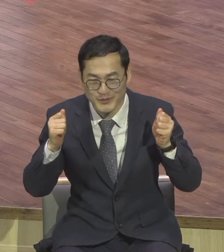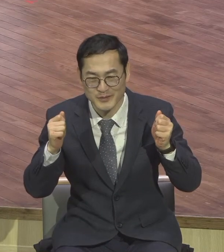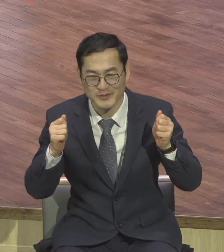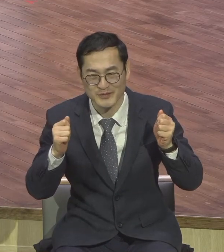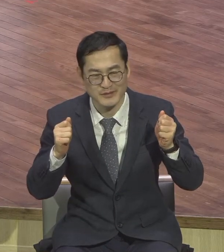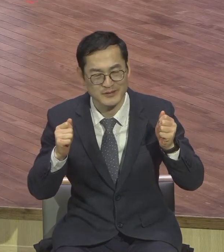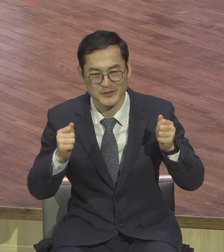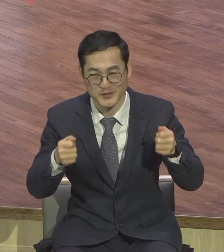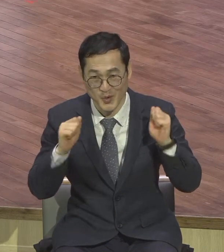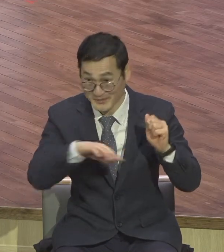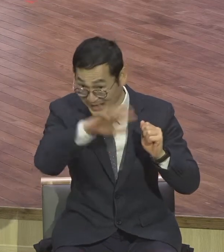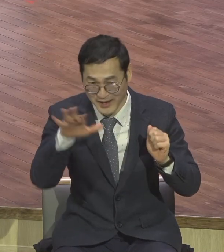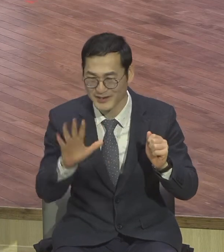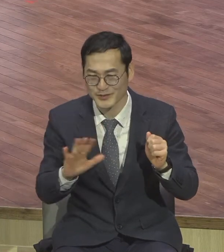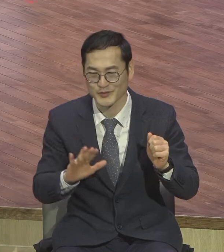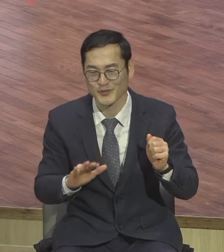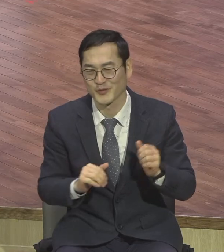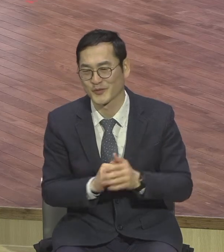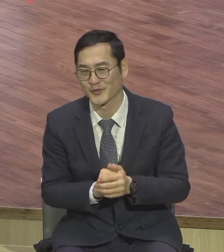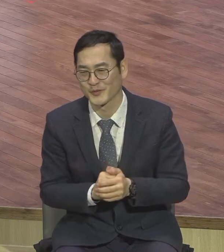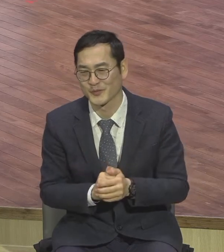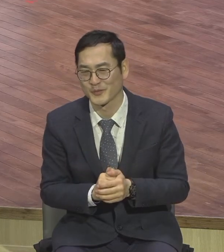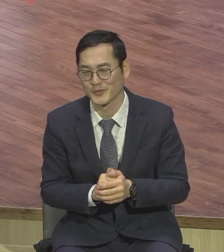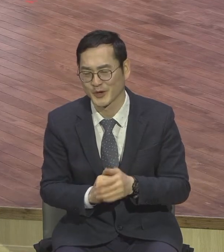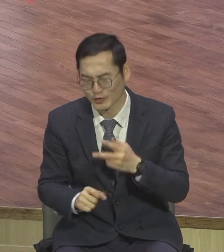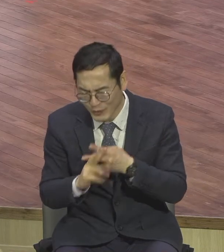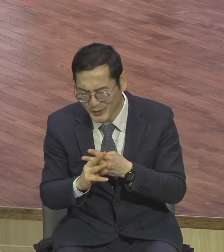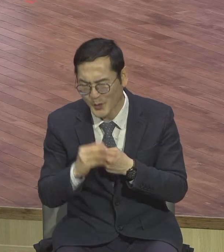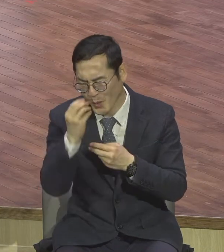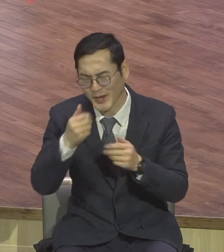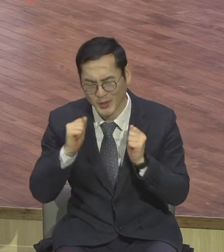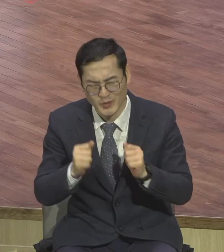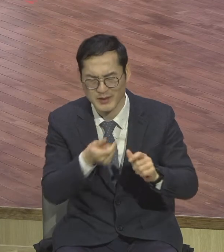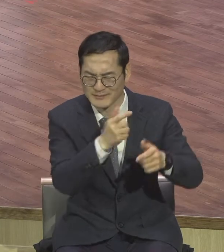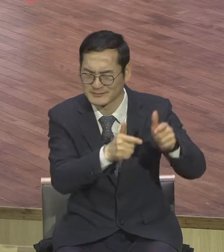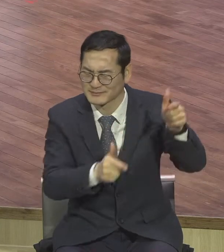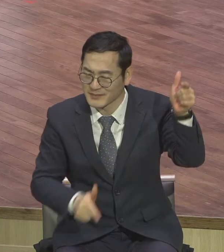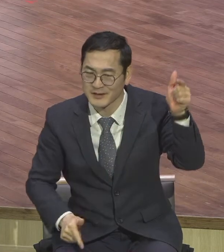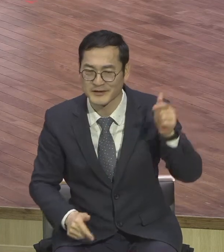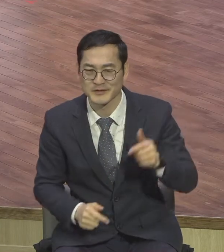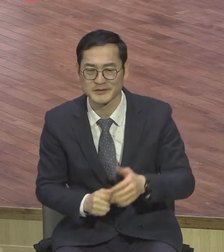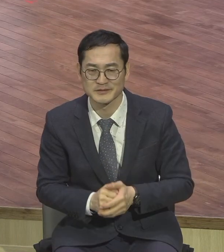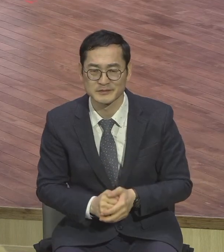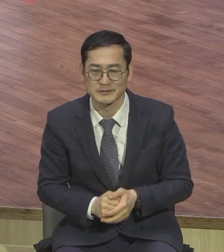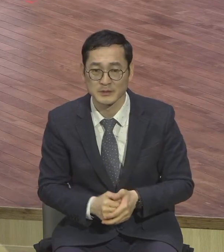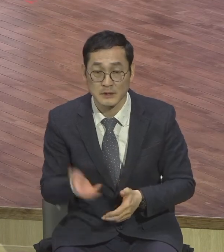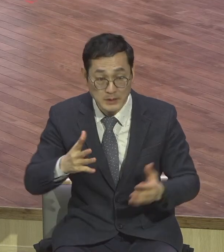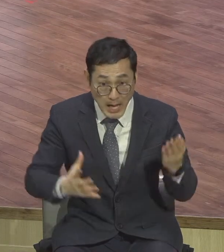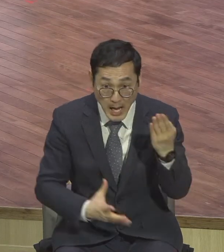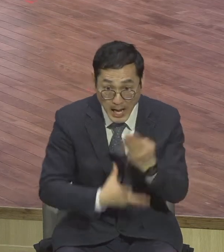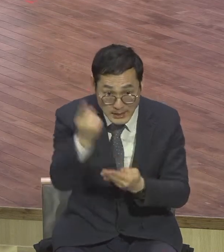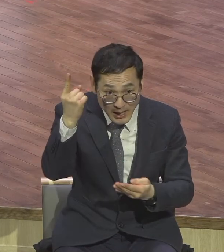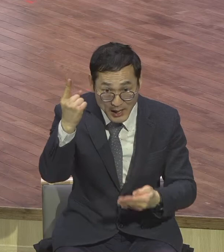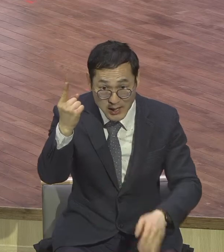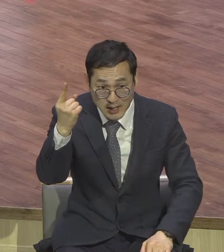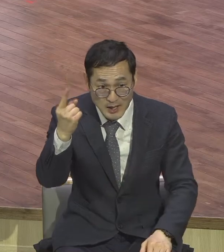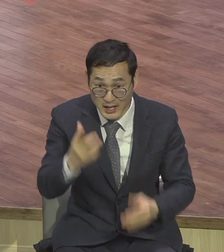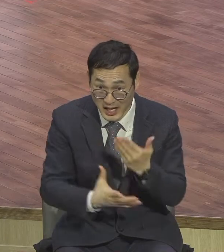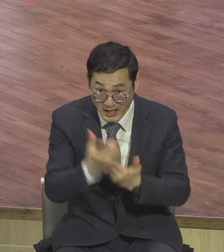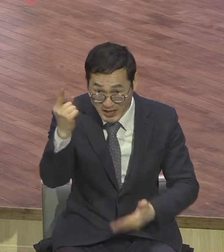하나 될 수가 없어요 그래서 교회는요 성령의 역사가 아니면 절대 하나가 안 됩니다 될 수가 없어요